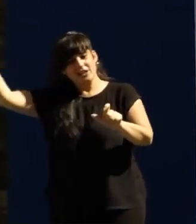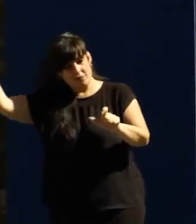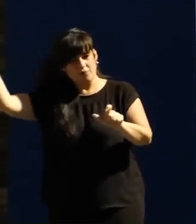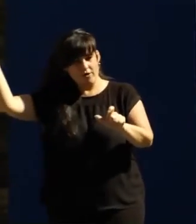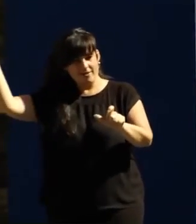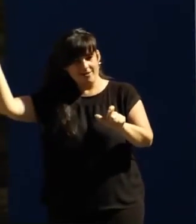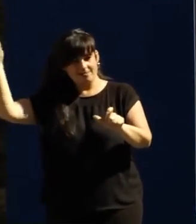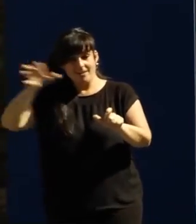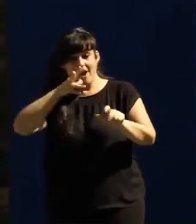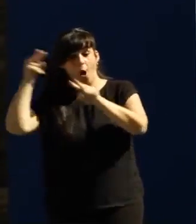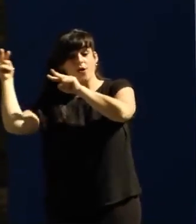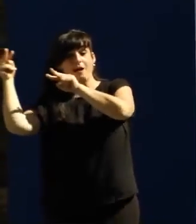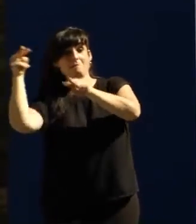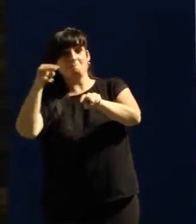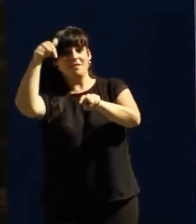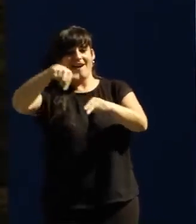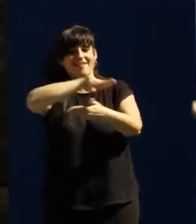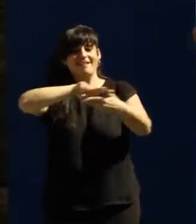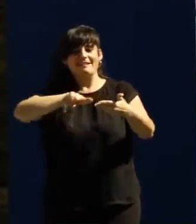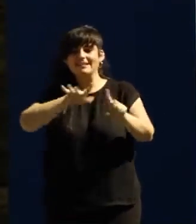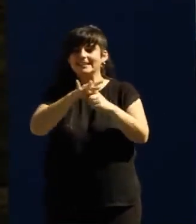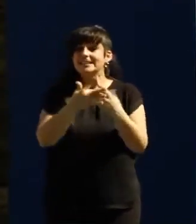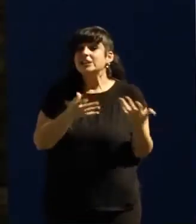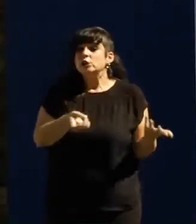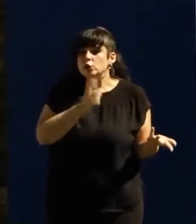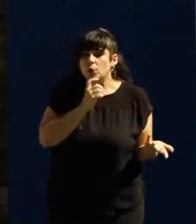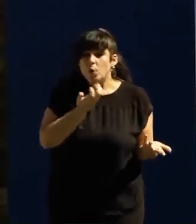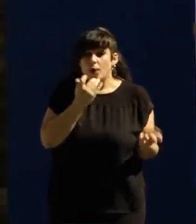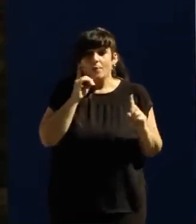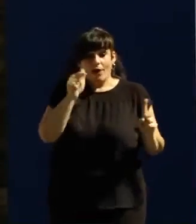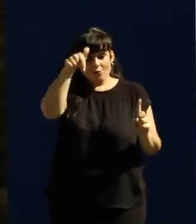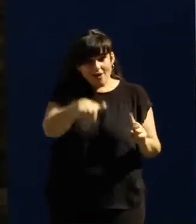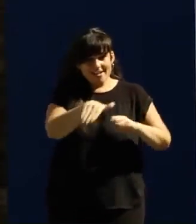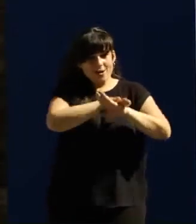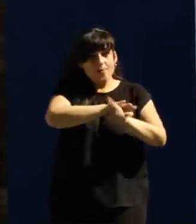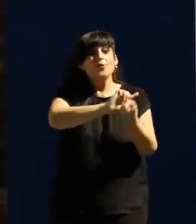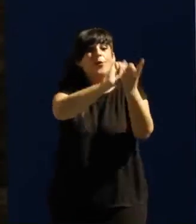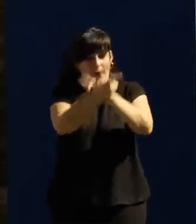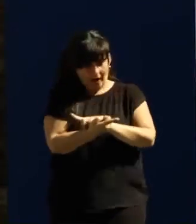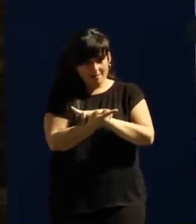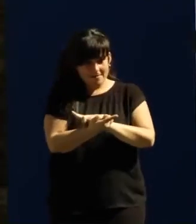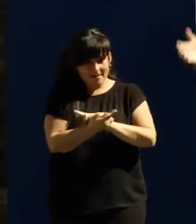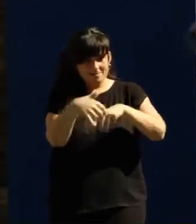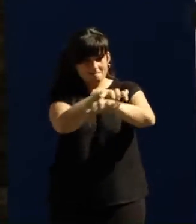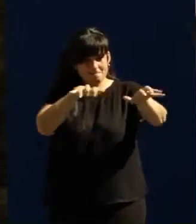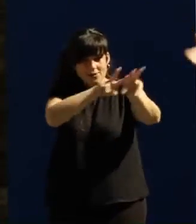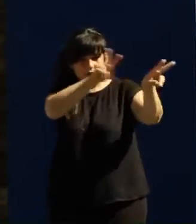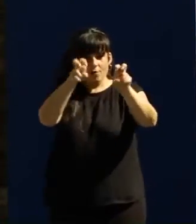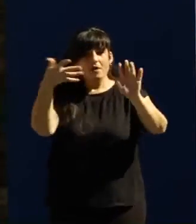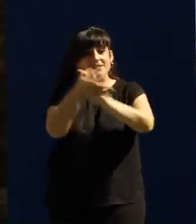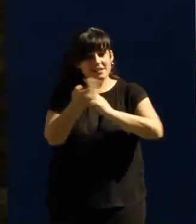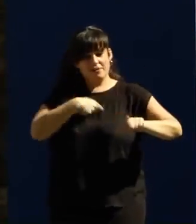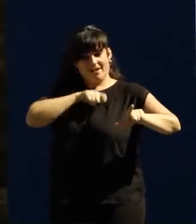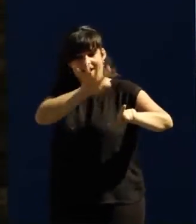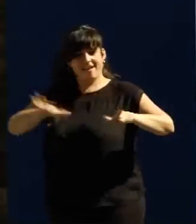tienen los ojos puestos en lo que pase aquí el próximo domingo. Si aquí hay un gobierno de cambio, si aquí hay una mayoría popular nueva, nos echáis una mano